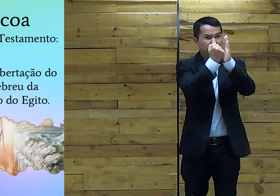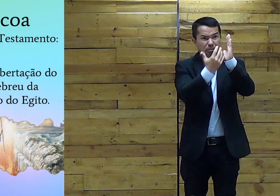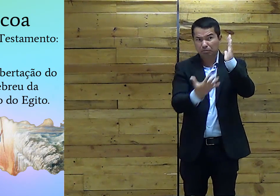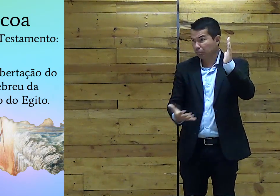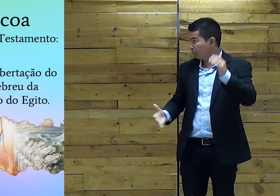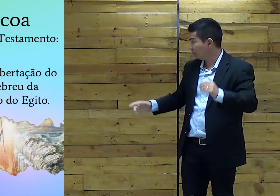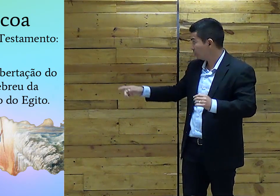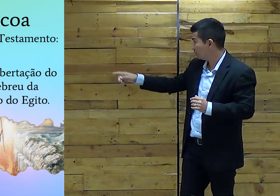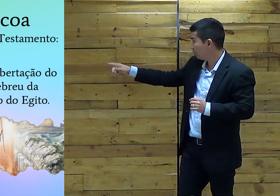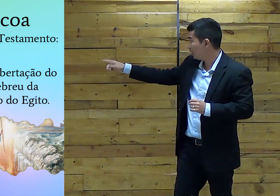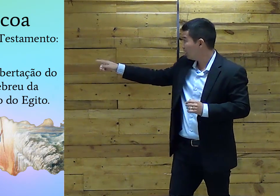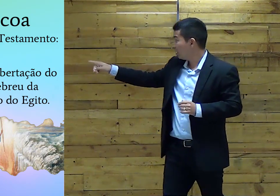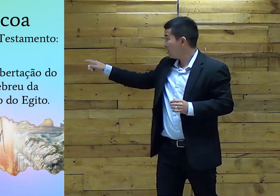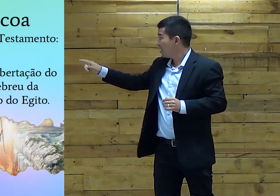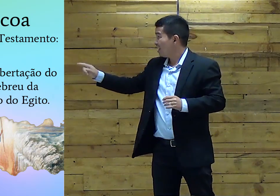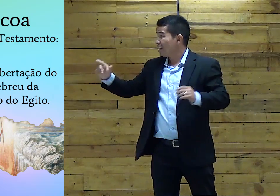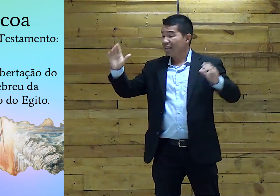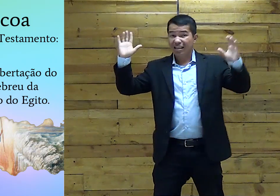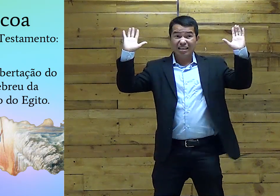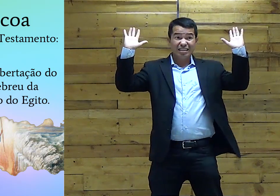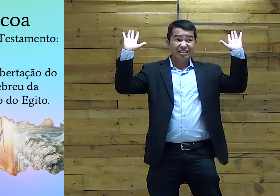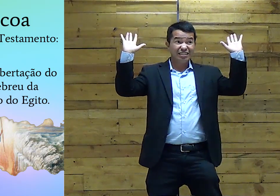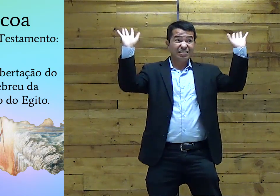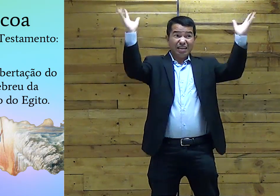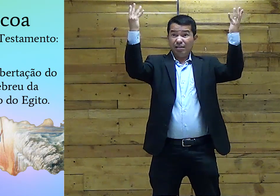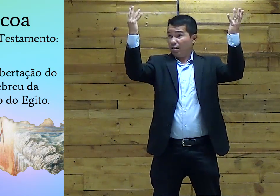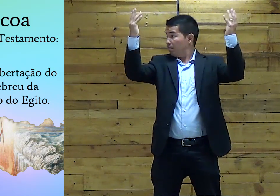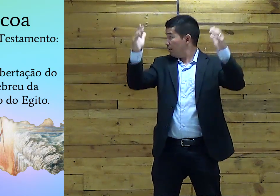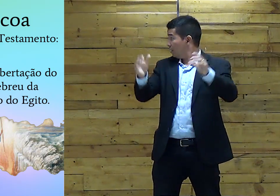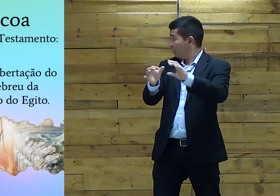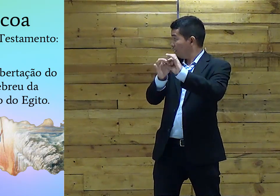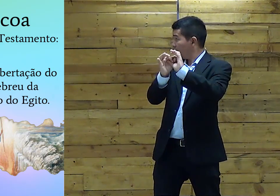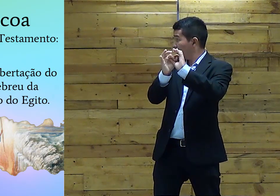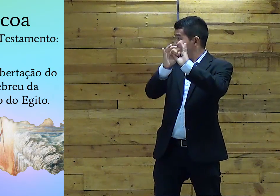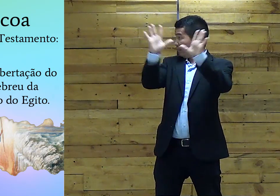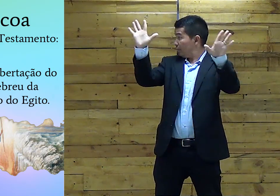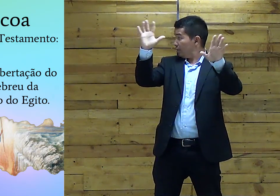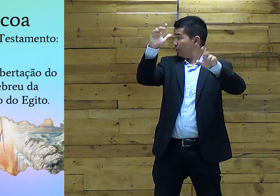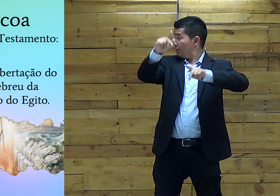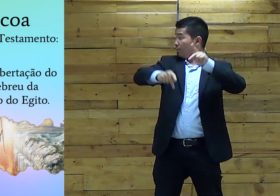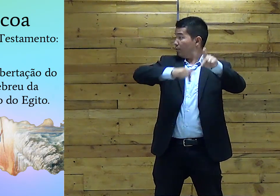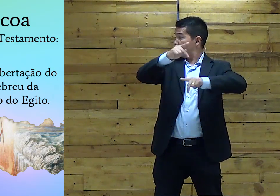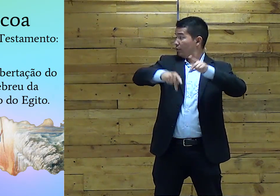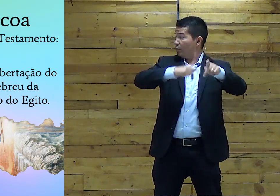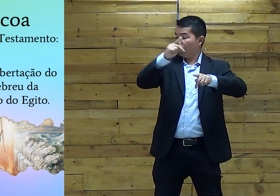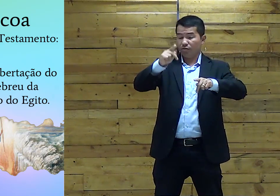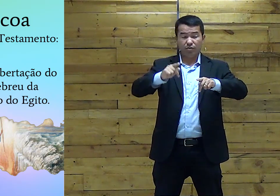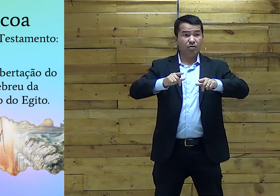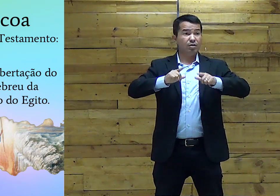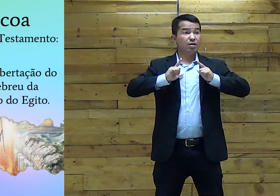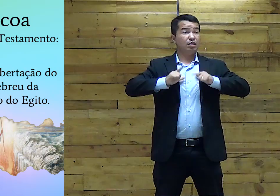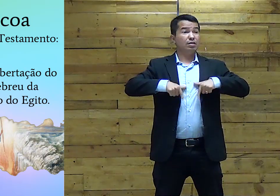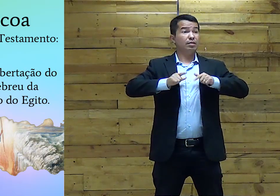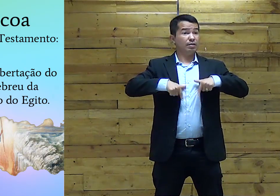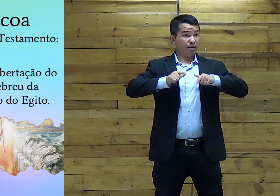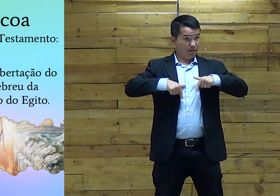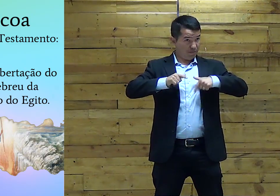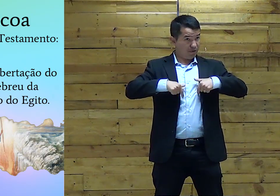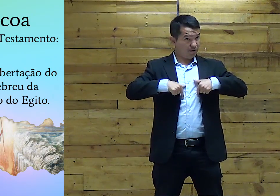A Páscoa então ali Ela celebra A libertação Do povo Hebreu